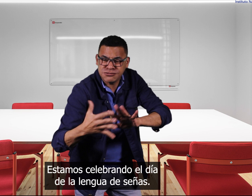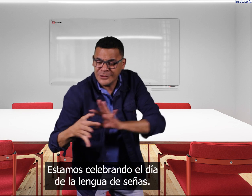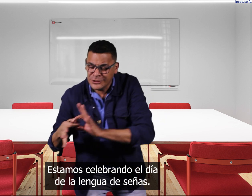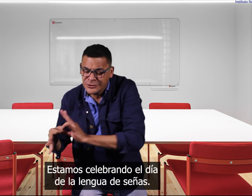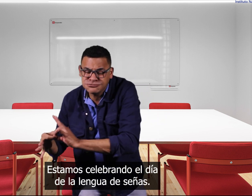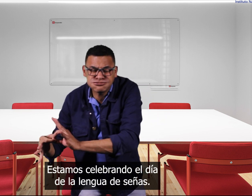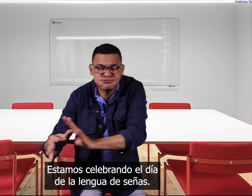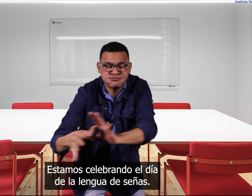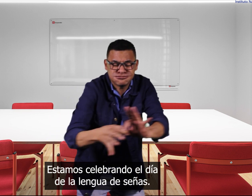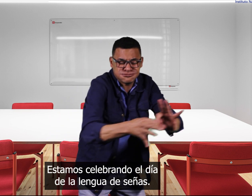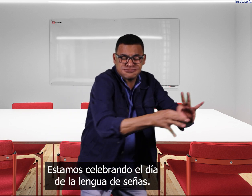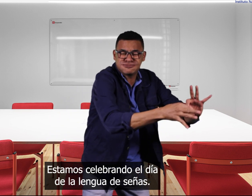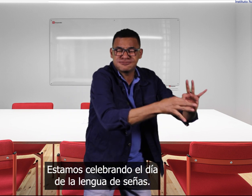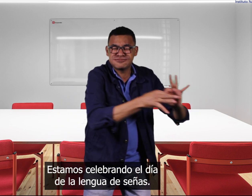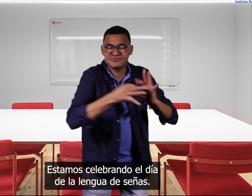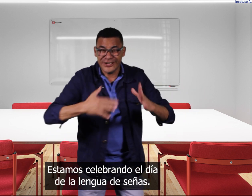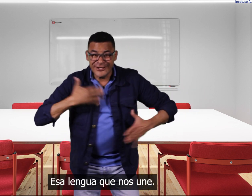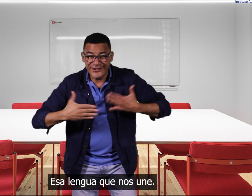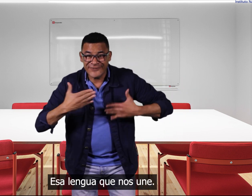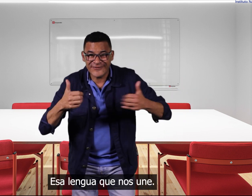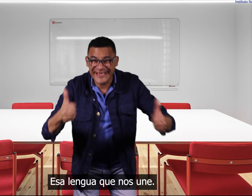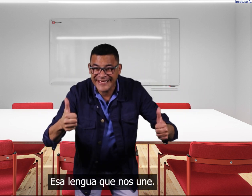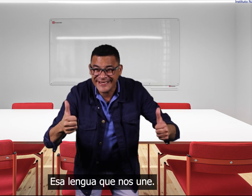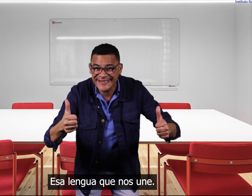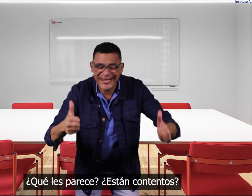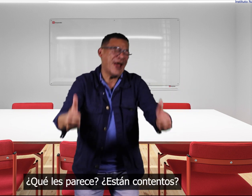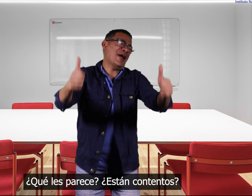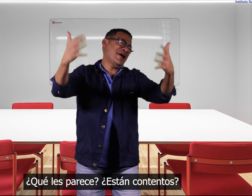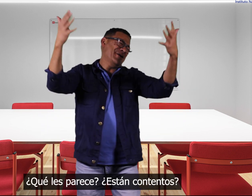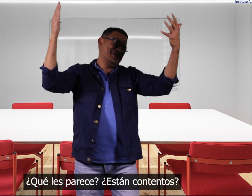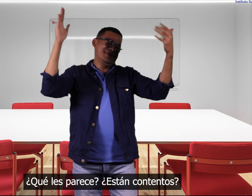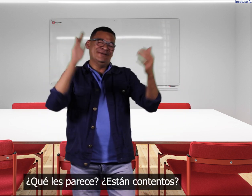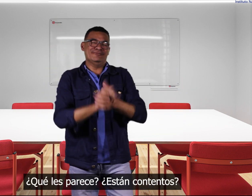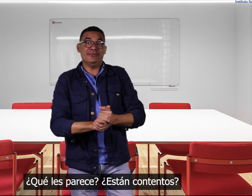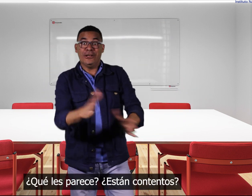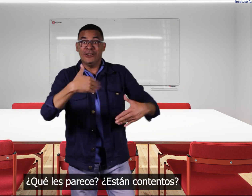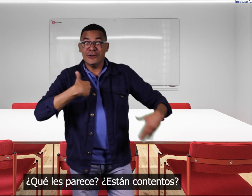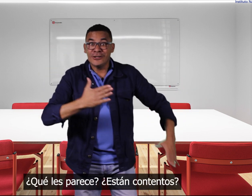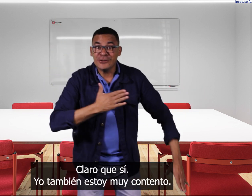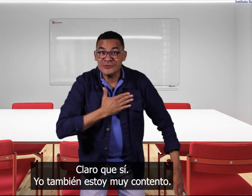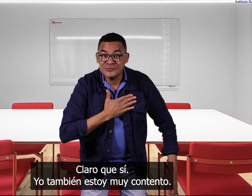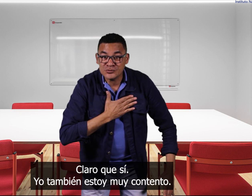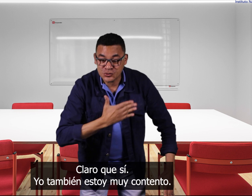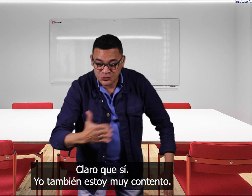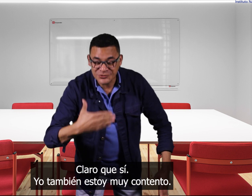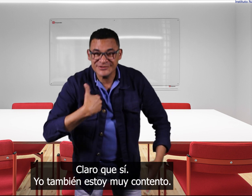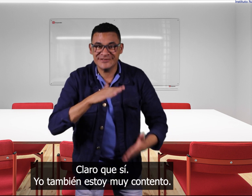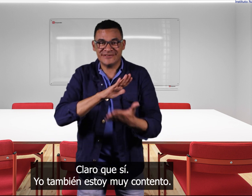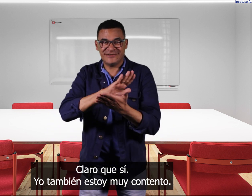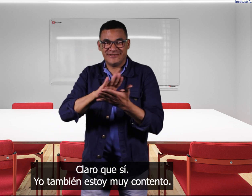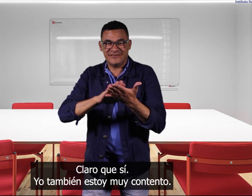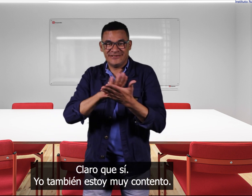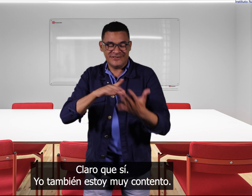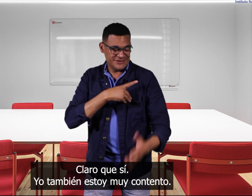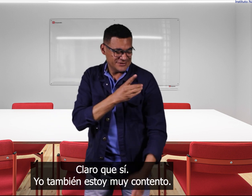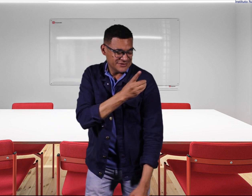celebrando el día de la lengua de señas esa lengua que nos une qué les parece están contentos claro que sí yo también estoy muy contento